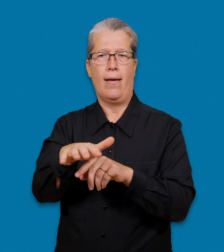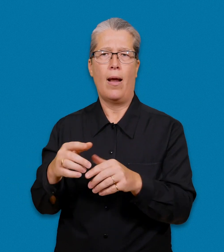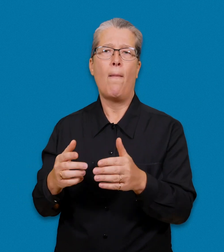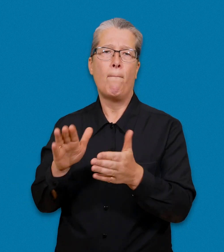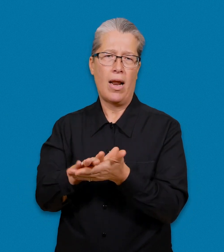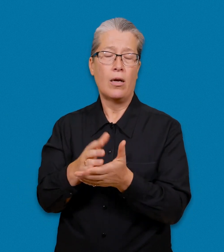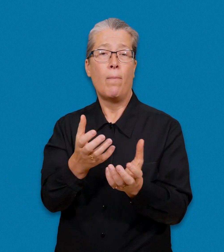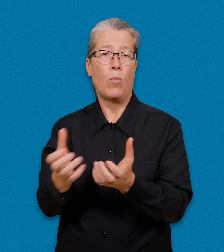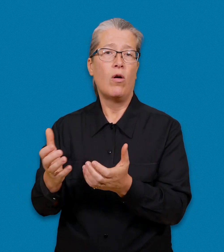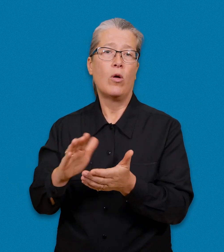uppdraget.